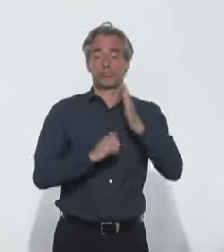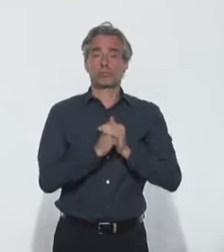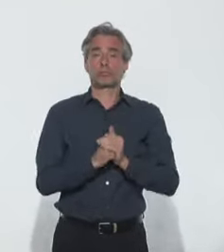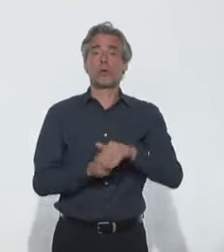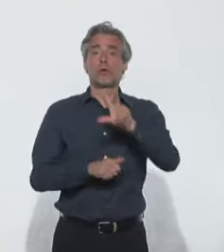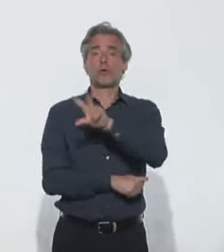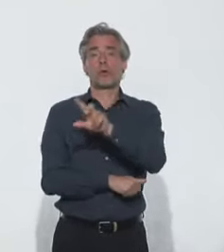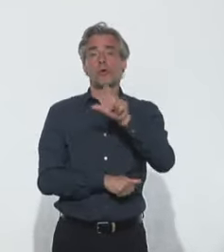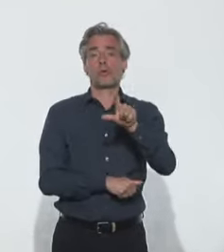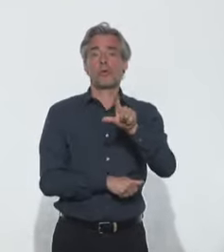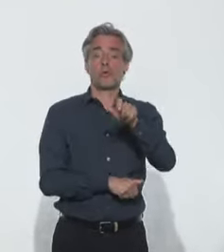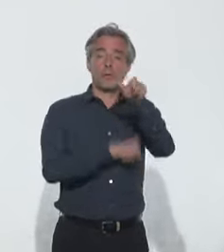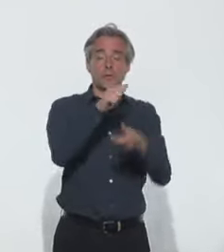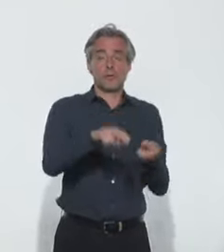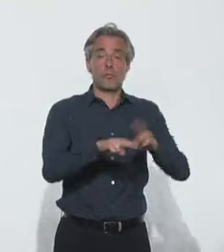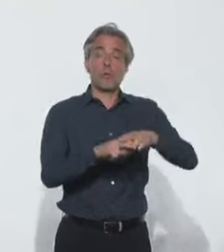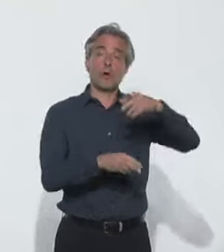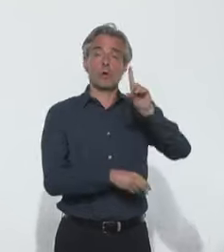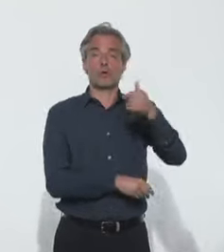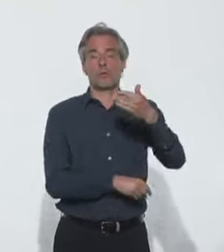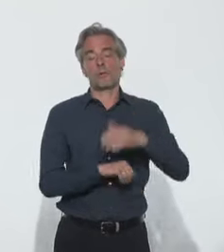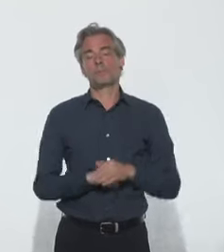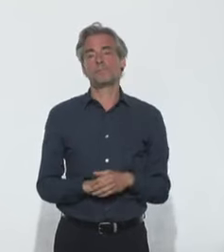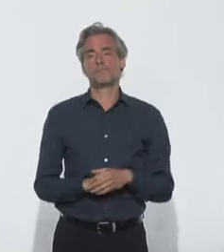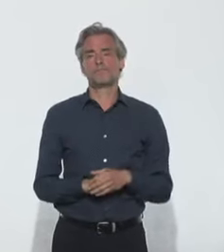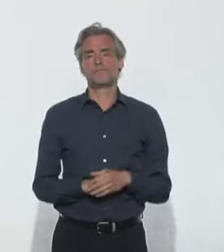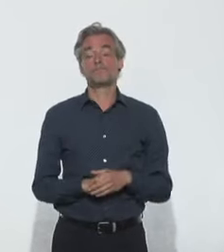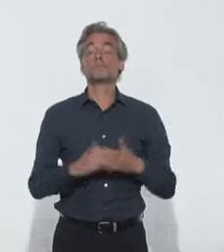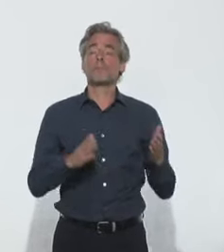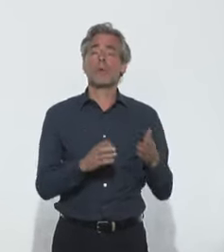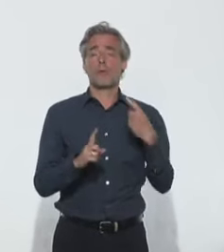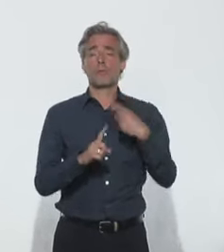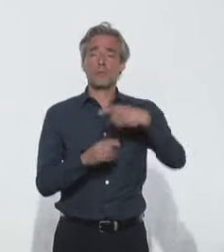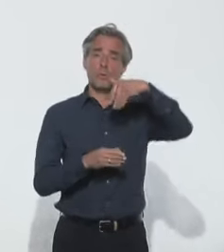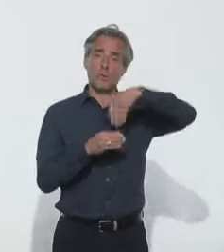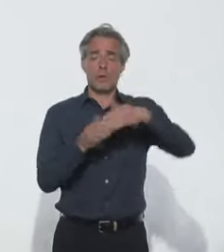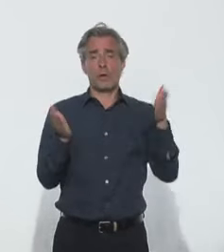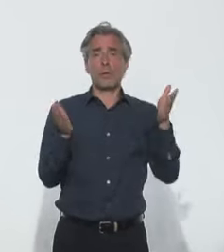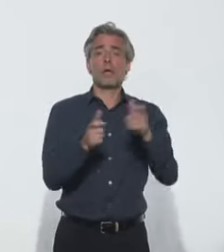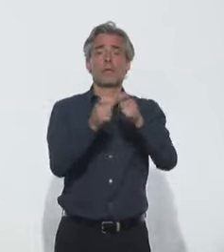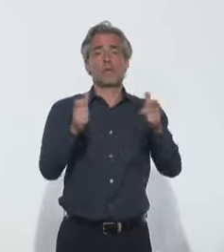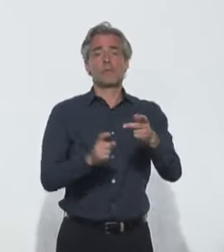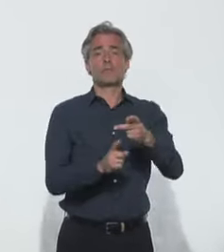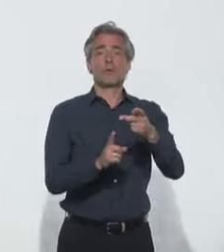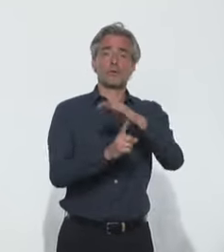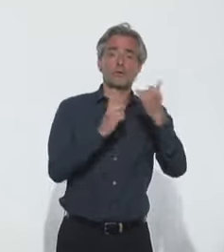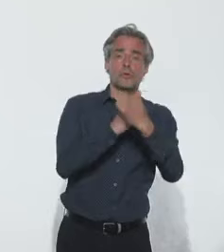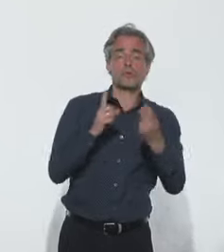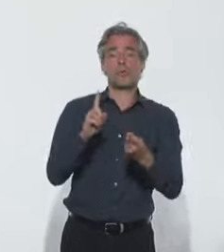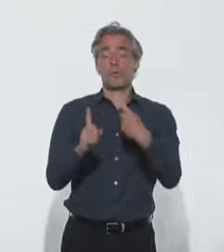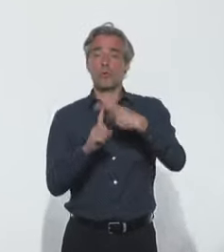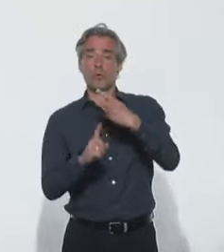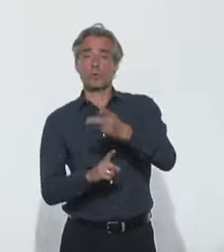32 décès sont déplorés outre-mer. Nous avons par ailleurs, au sein des établissements sociaux et médico-sociaux,